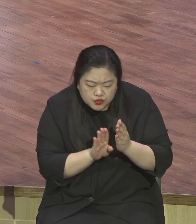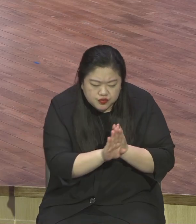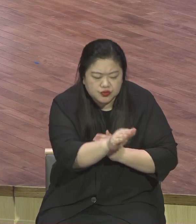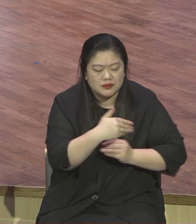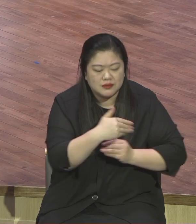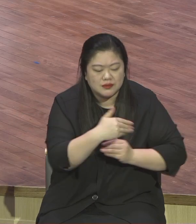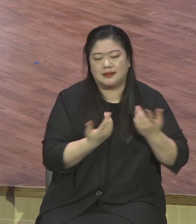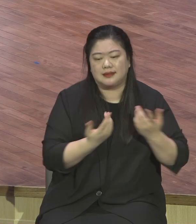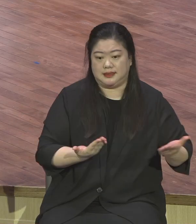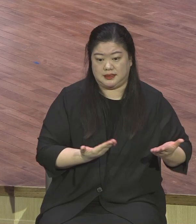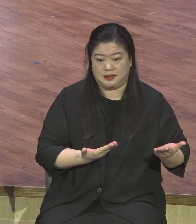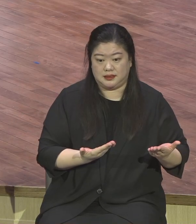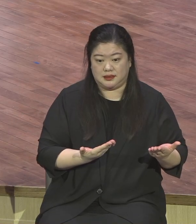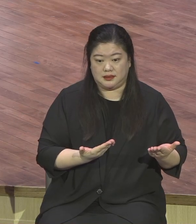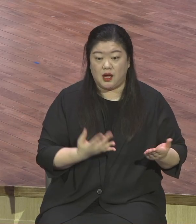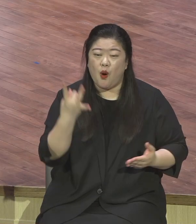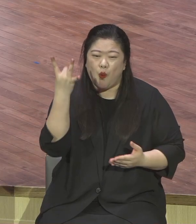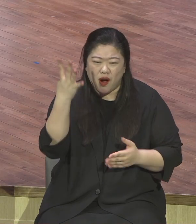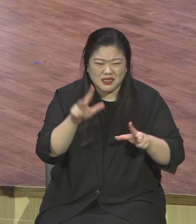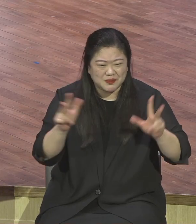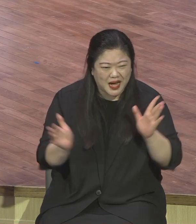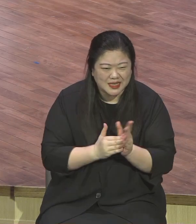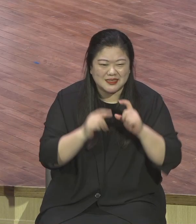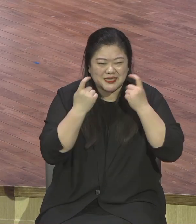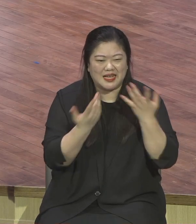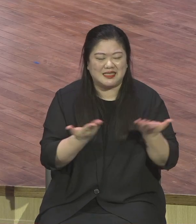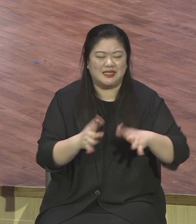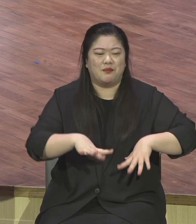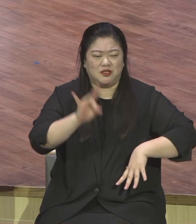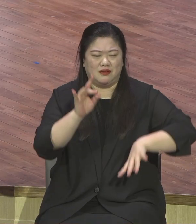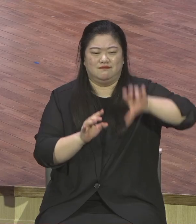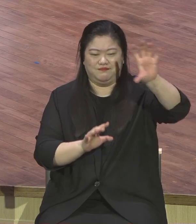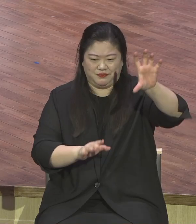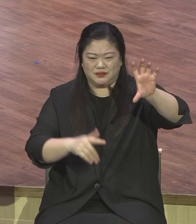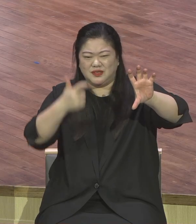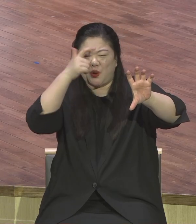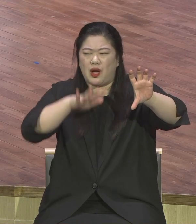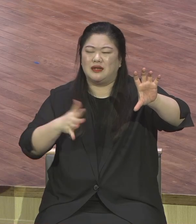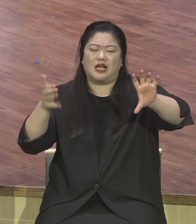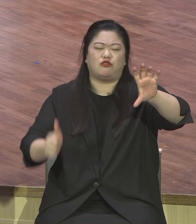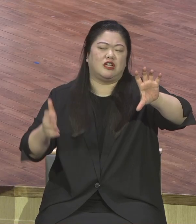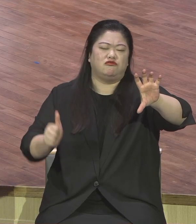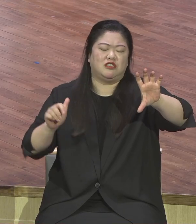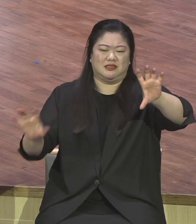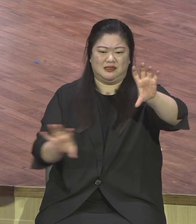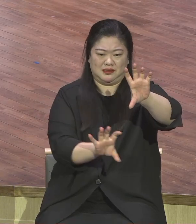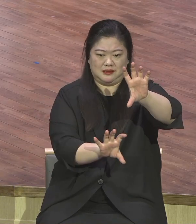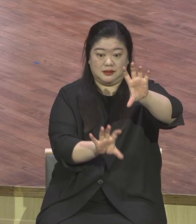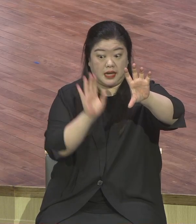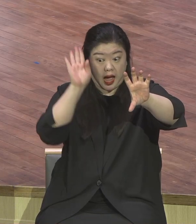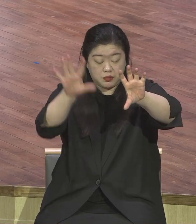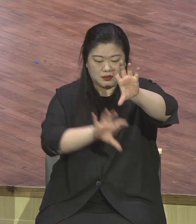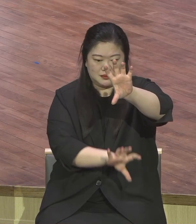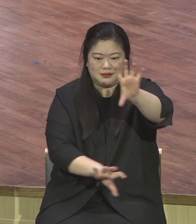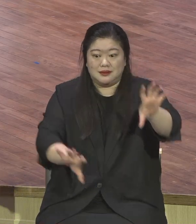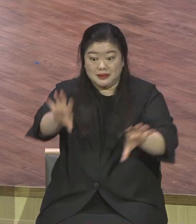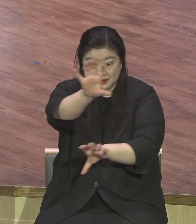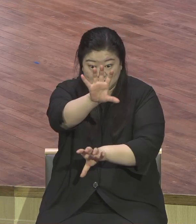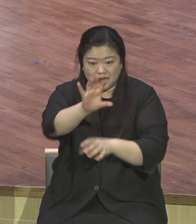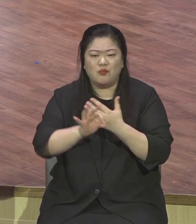즐기세요 즐기요 우린 종교 아닙니다 우린 종교 아니 생명이야 그래서 이런 변화와 성장이 있는